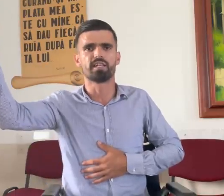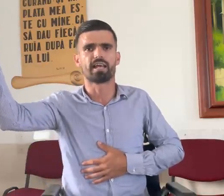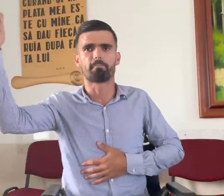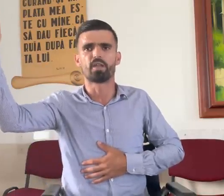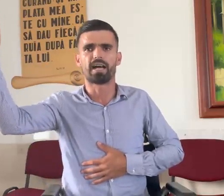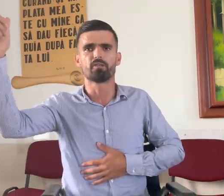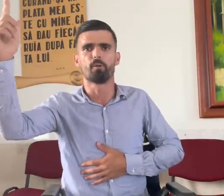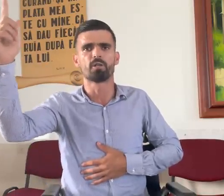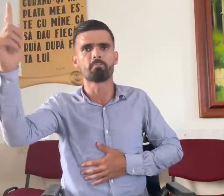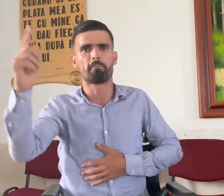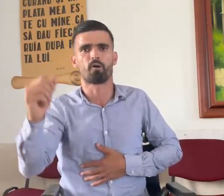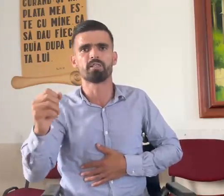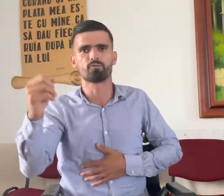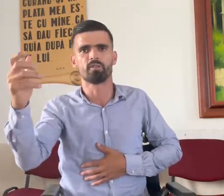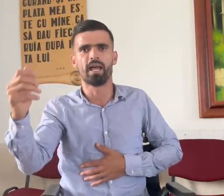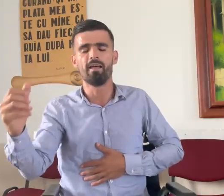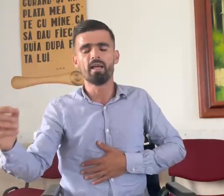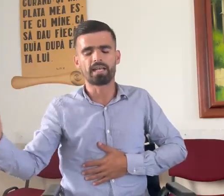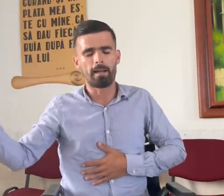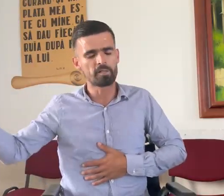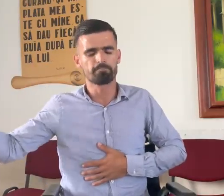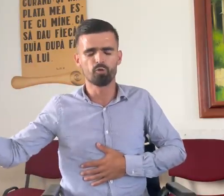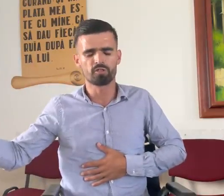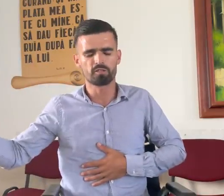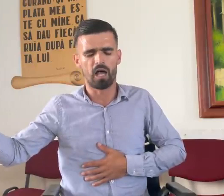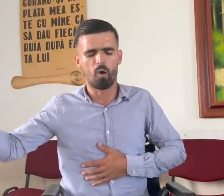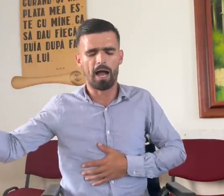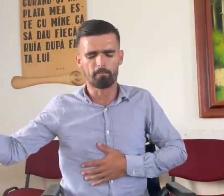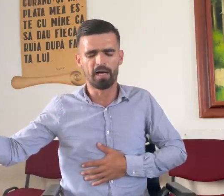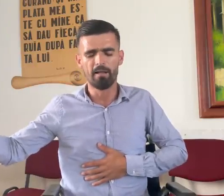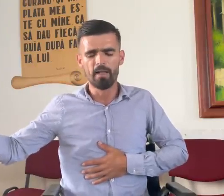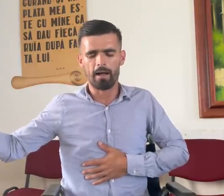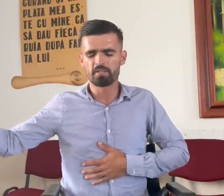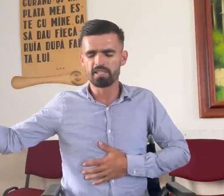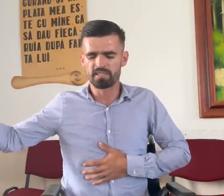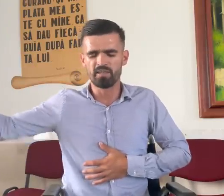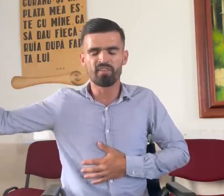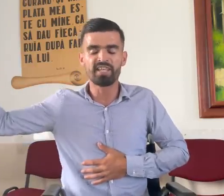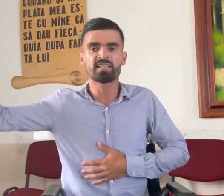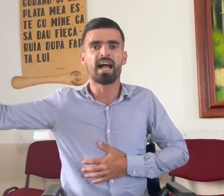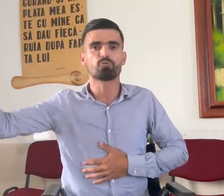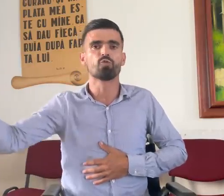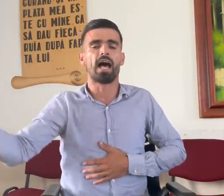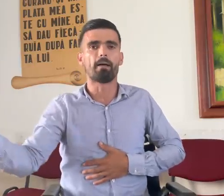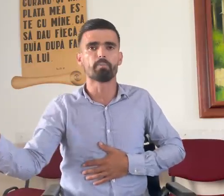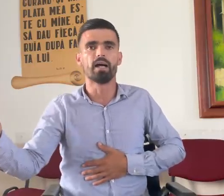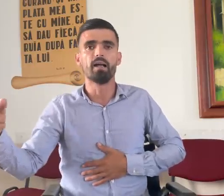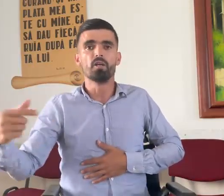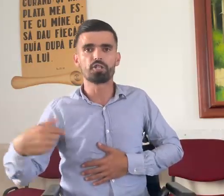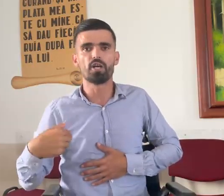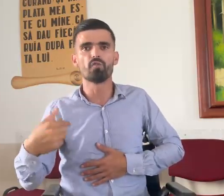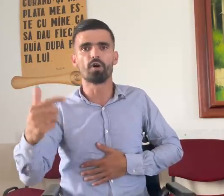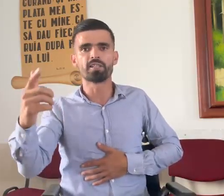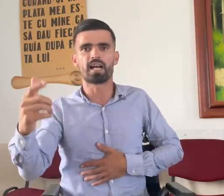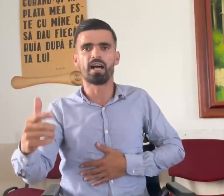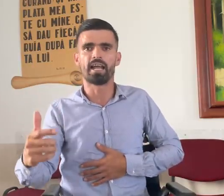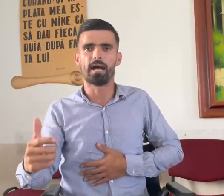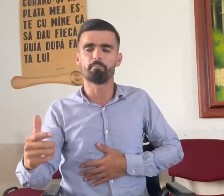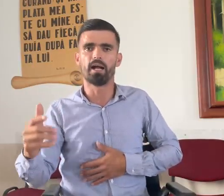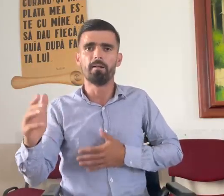zile răbdare după ultima promisiune, că i-am spus la o apă, am zis când vei intra tu în apă și eu voi intra în apă,